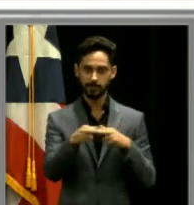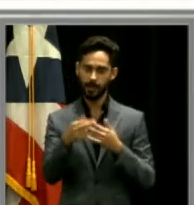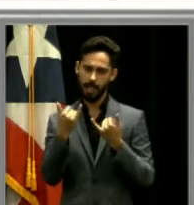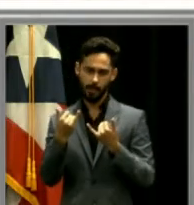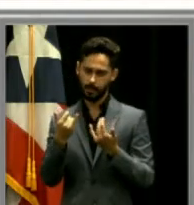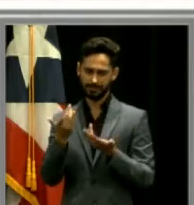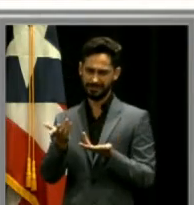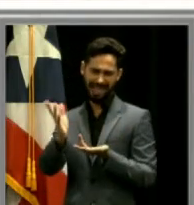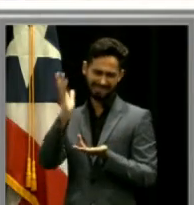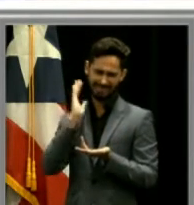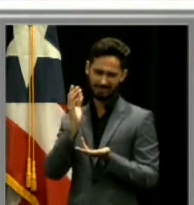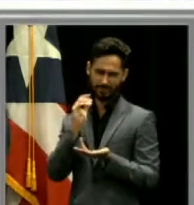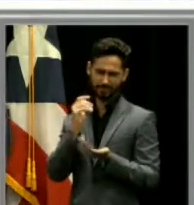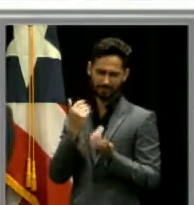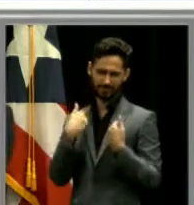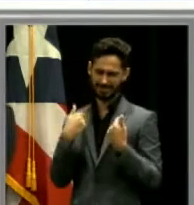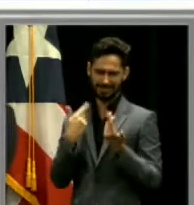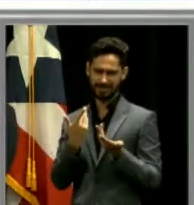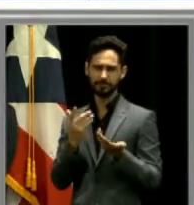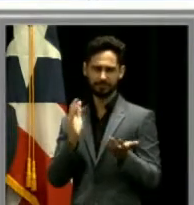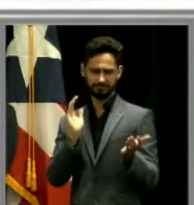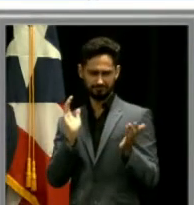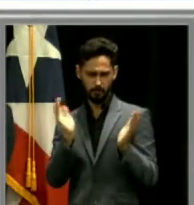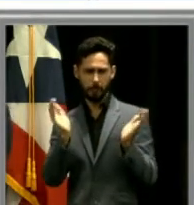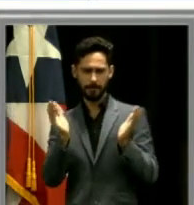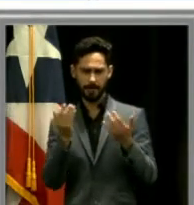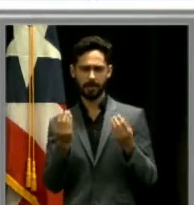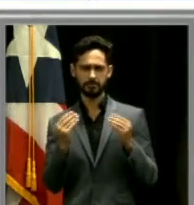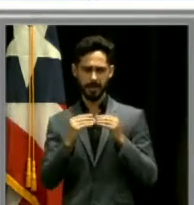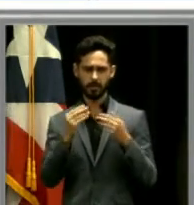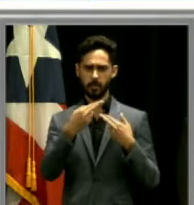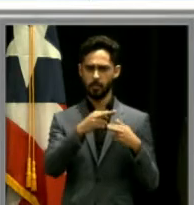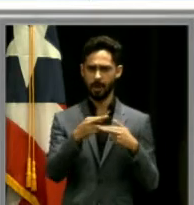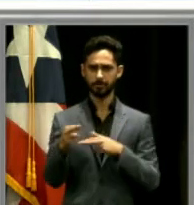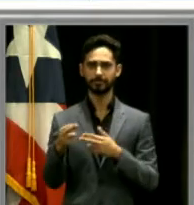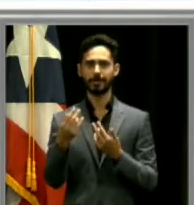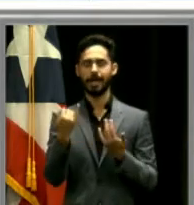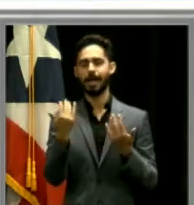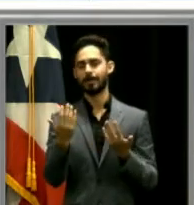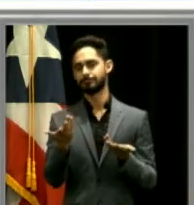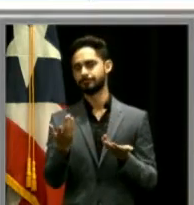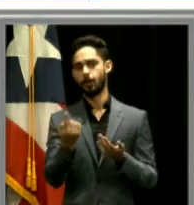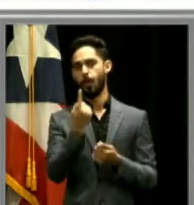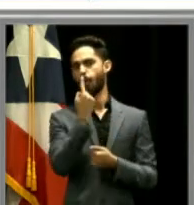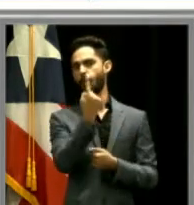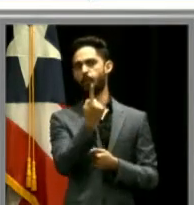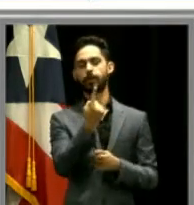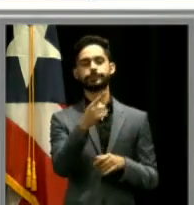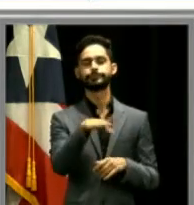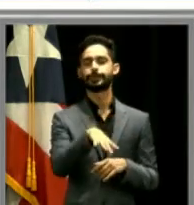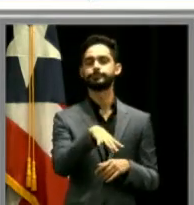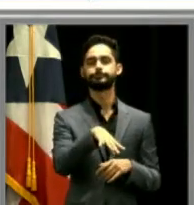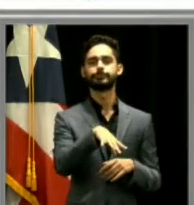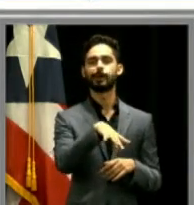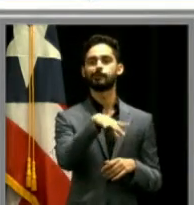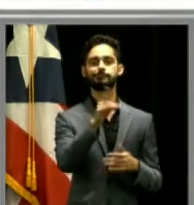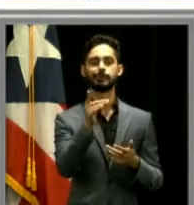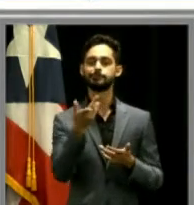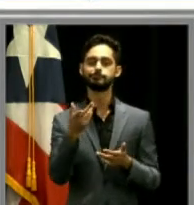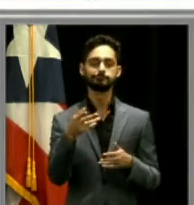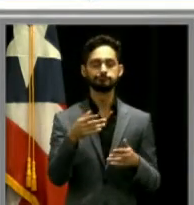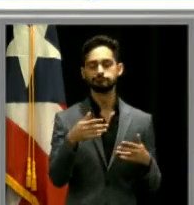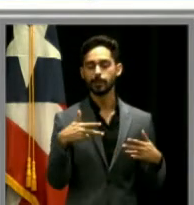el hospital, no lo tenía actualmente. Que anteriormente lo que tenía solamente un área de recogido y de pacientes.